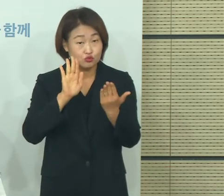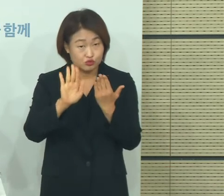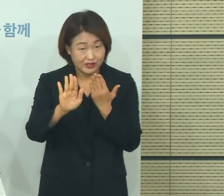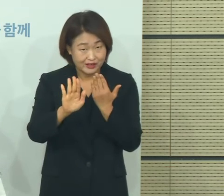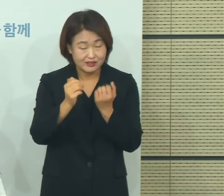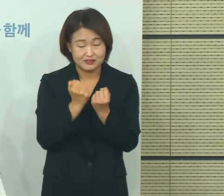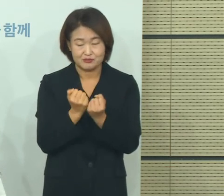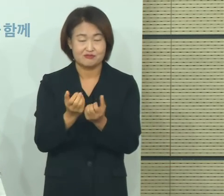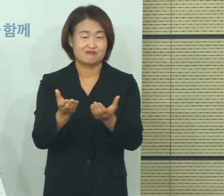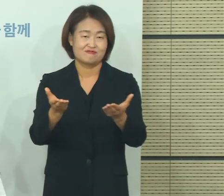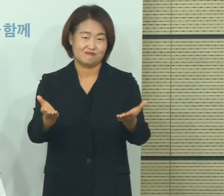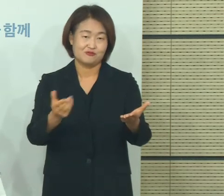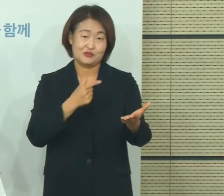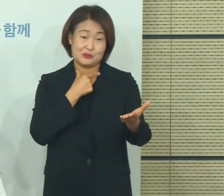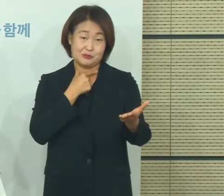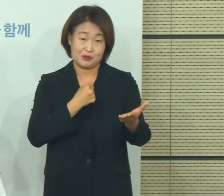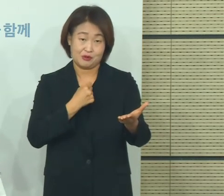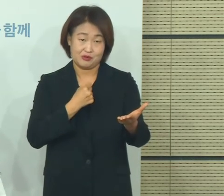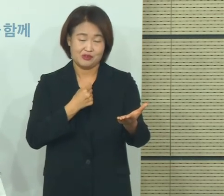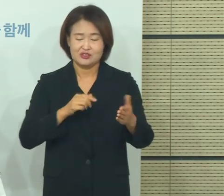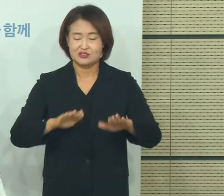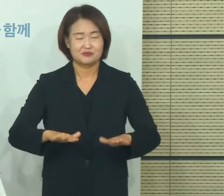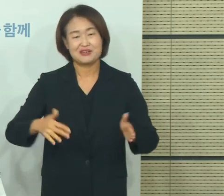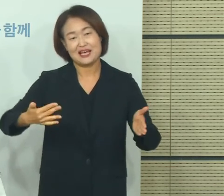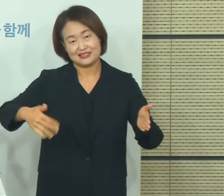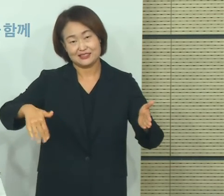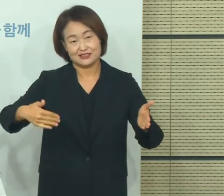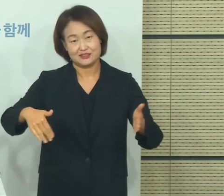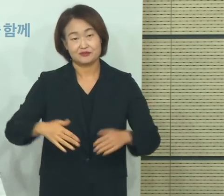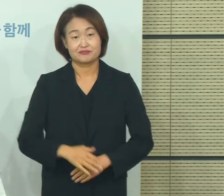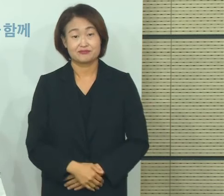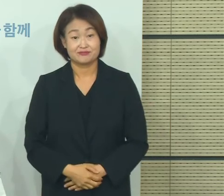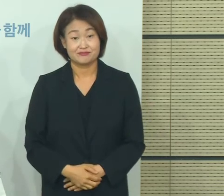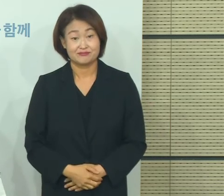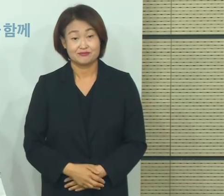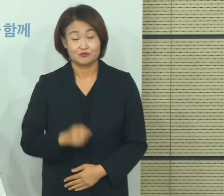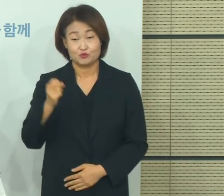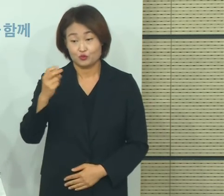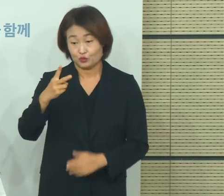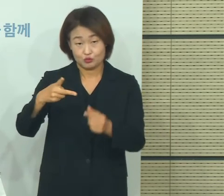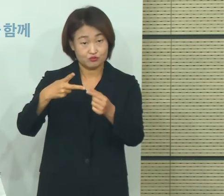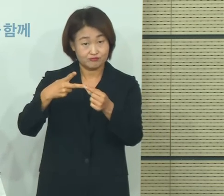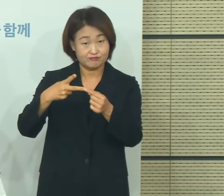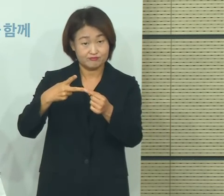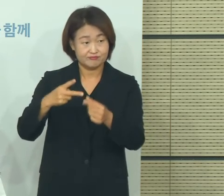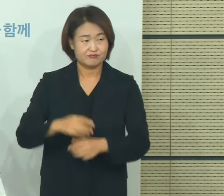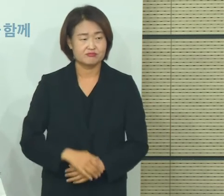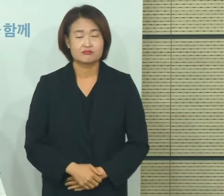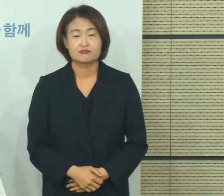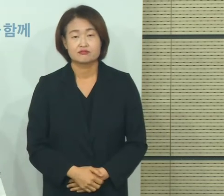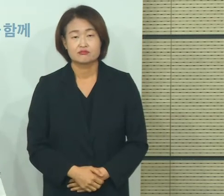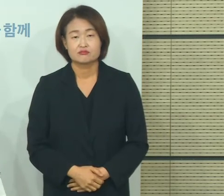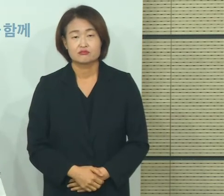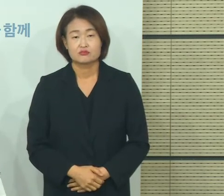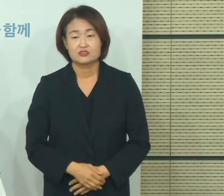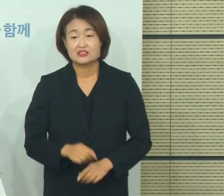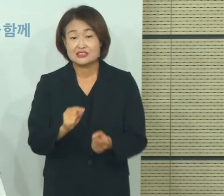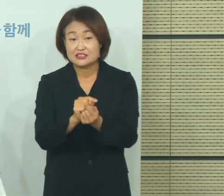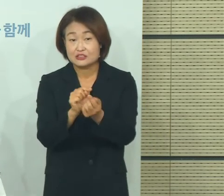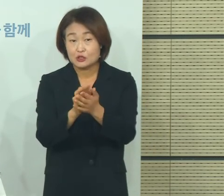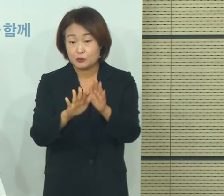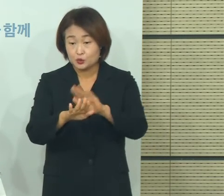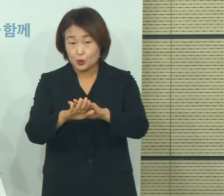현재로서 그것까지 지금 파악을 하고 있지는 못한 상황입니다. 두 번째 그리고 아무래도 지금 수기 명부를